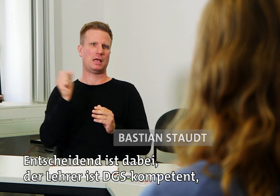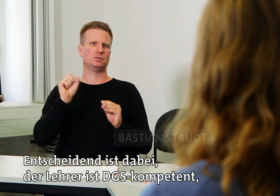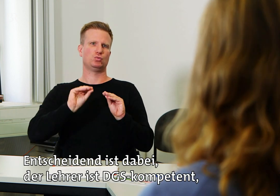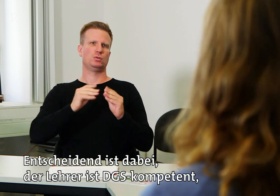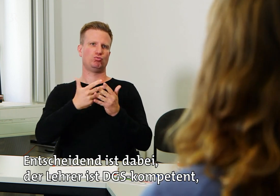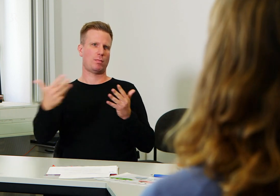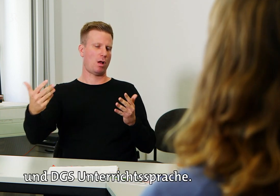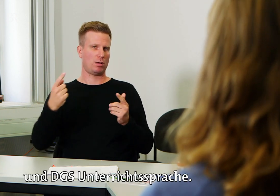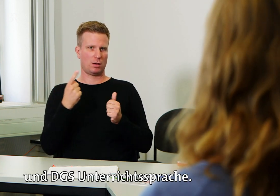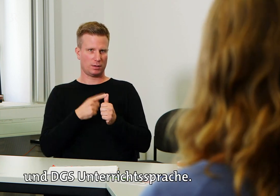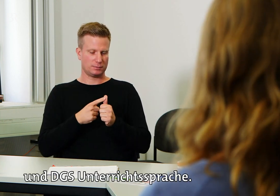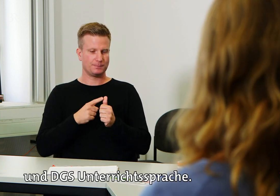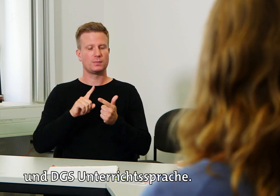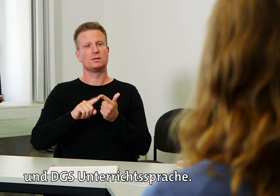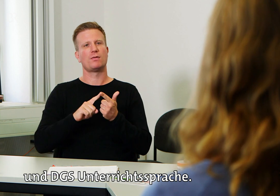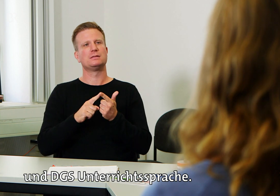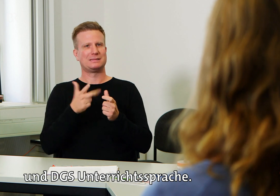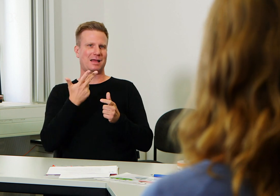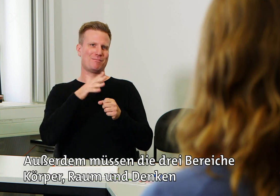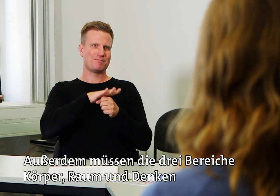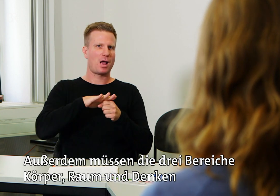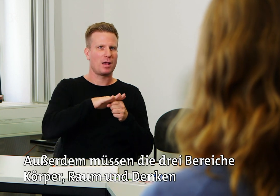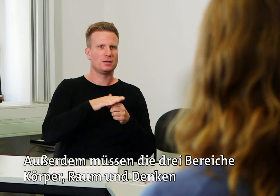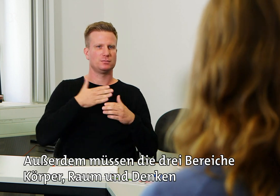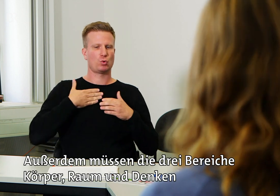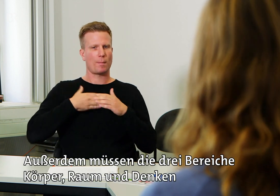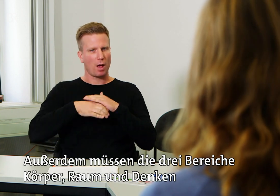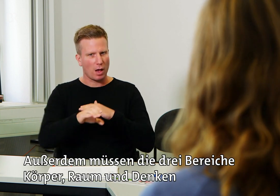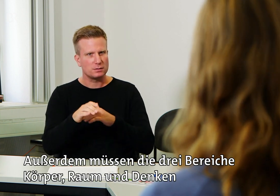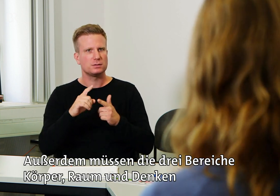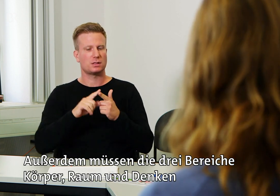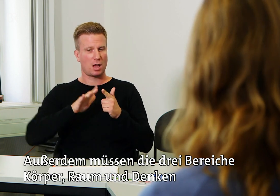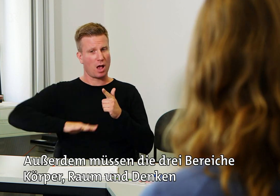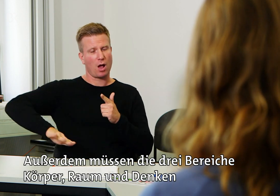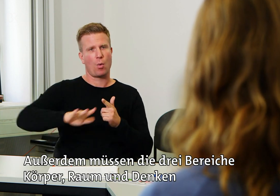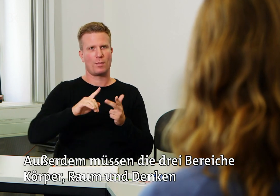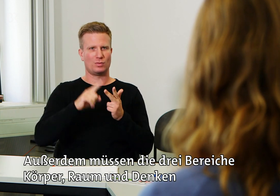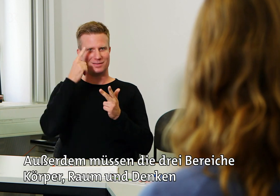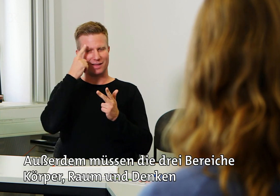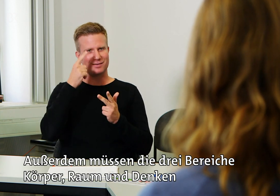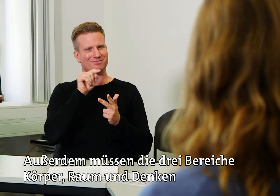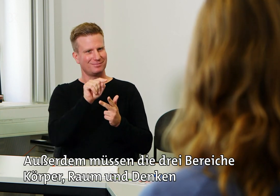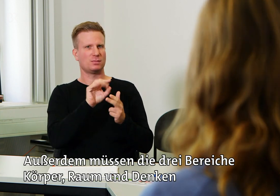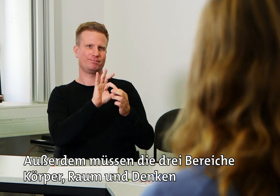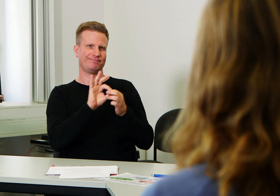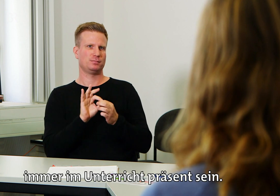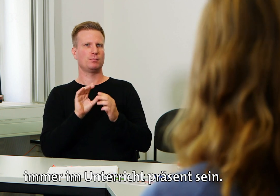DGS-kompetent und DGS-Unterrichtssprache. Außerdem müssen die drei Bereiche Körper, Raum und Denken